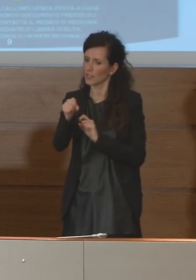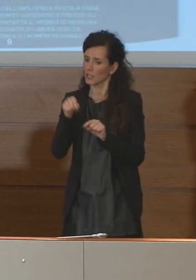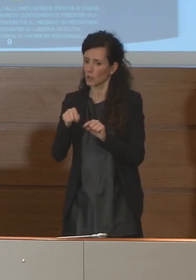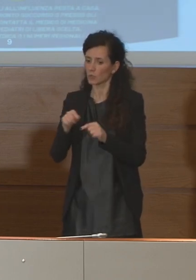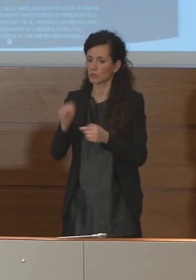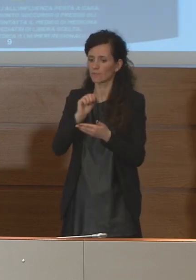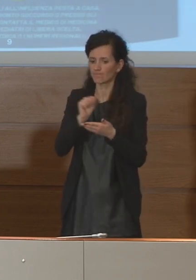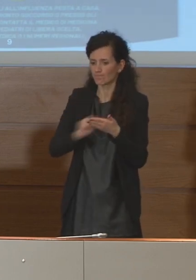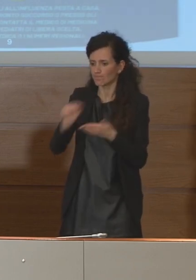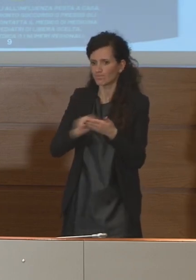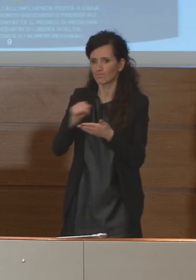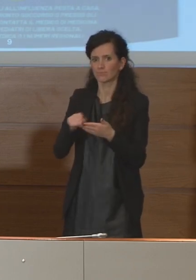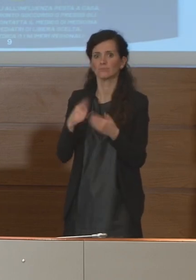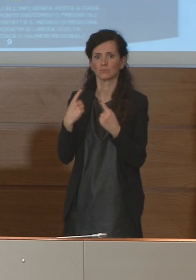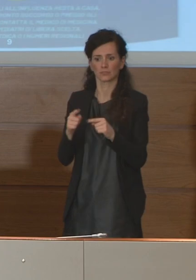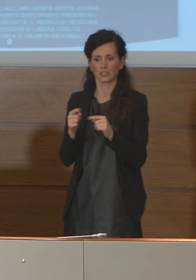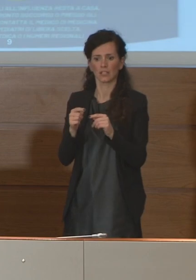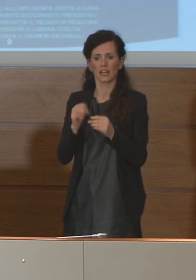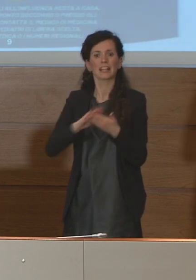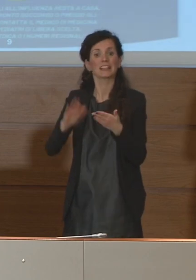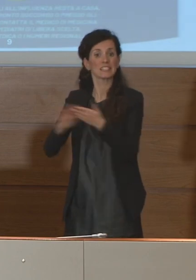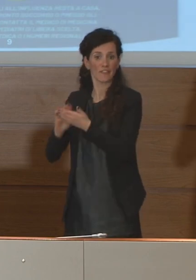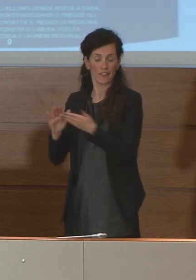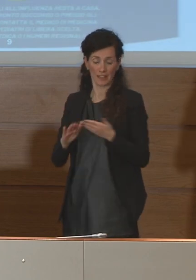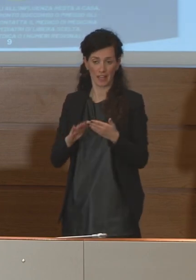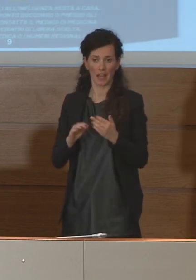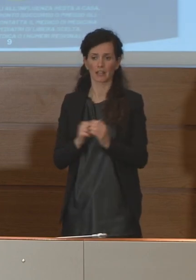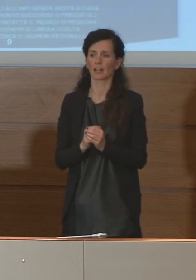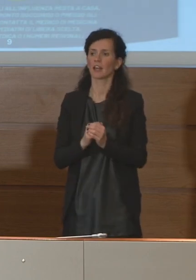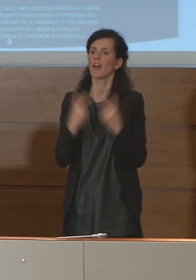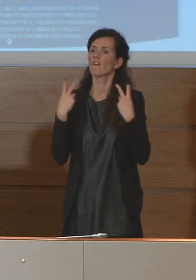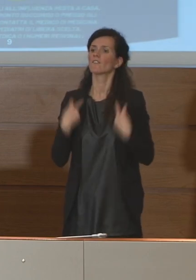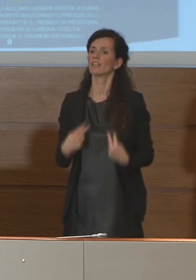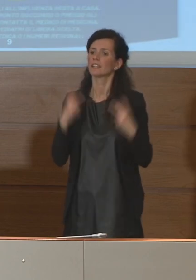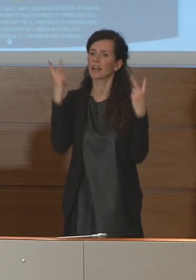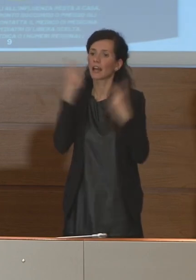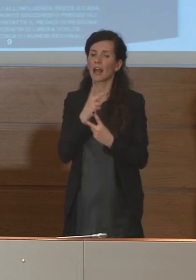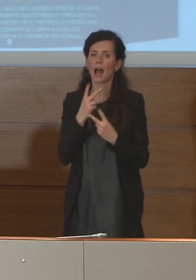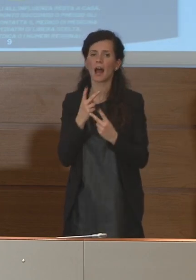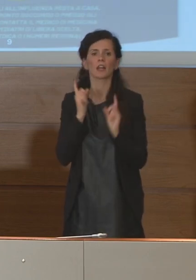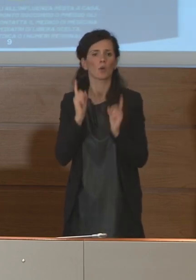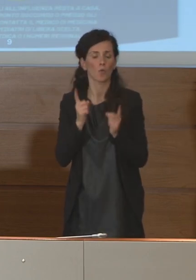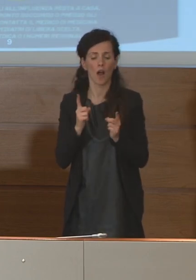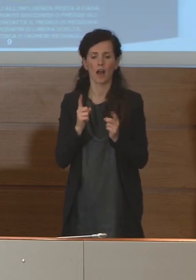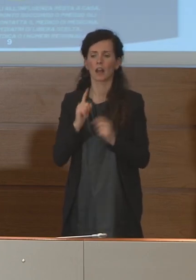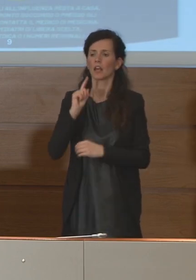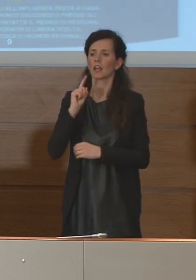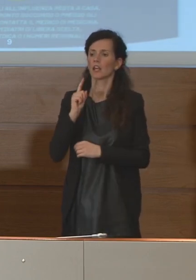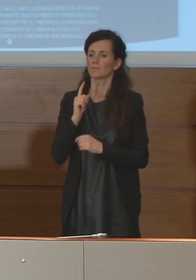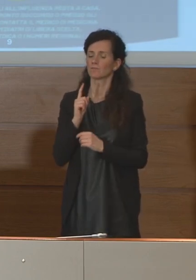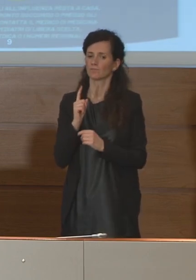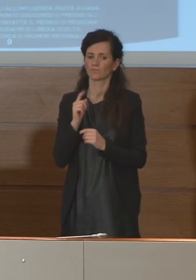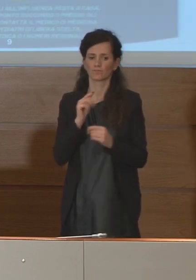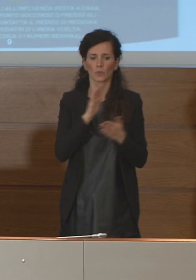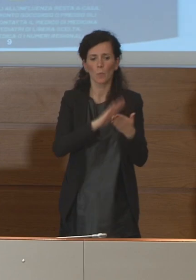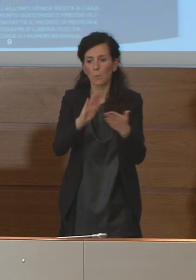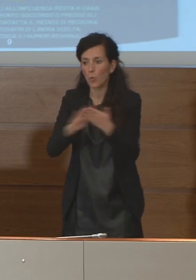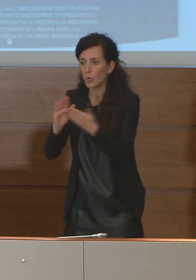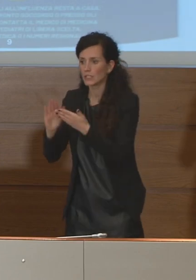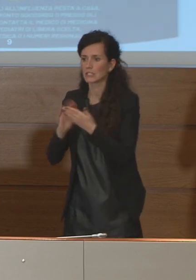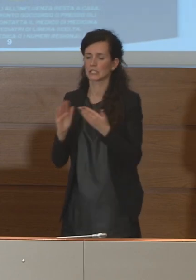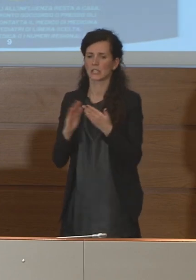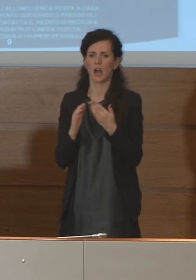diciamo di vita reale una buona igiene degli spazi una buona pulizia standard norm